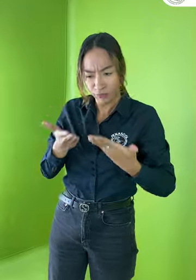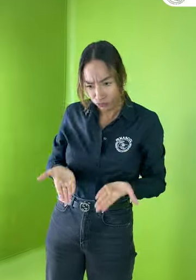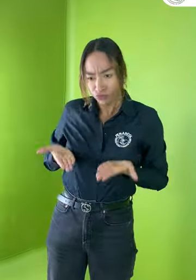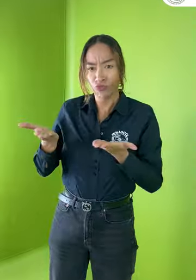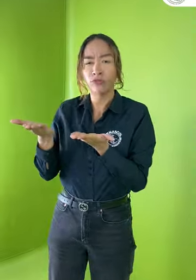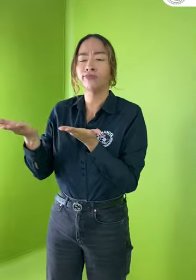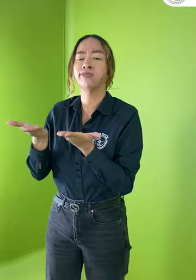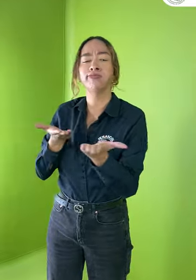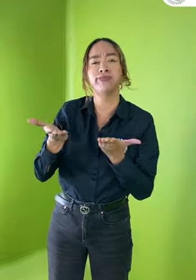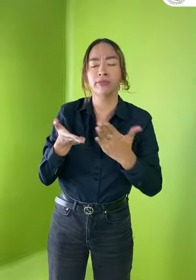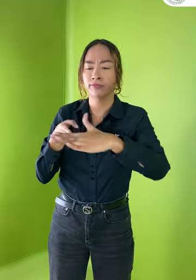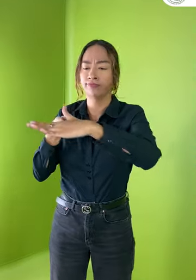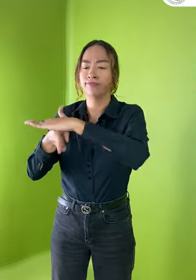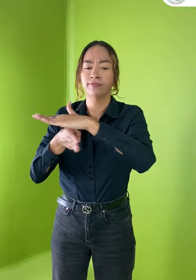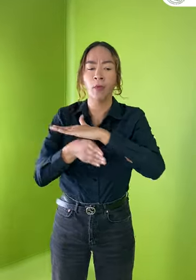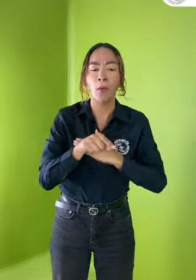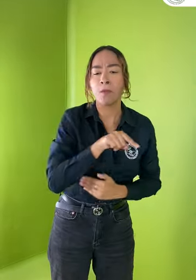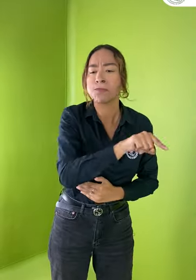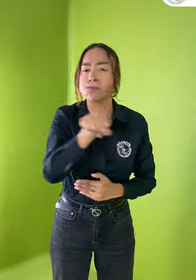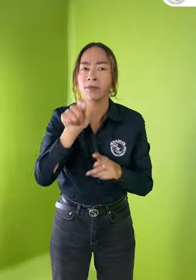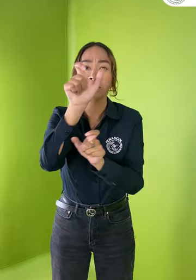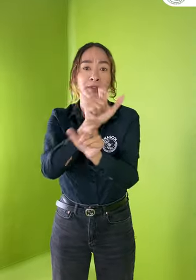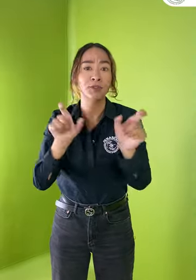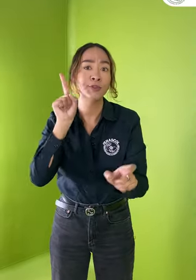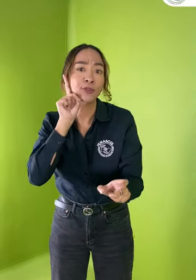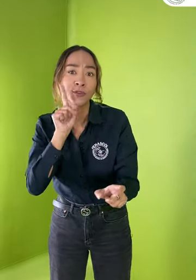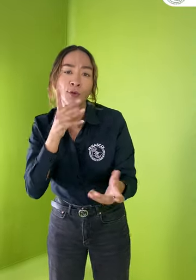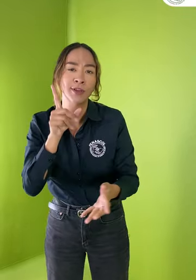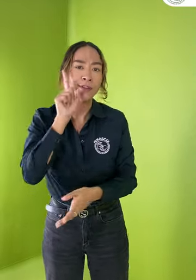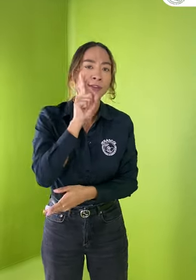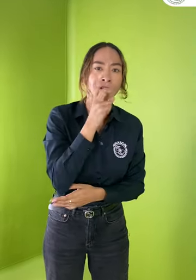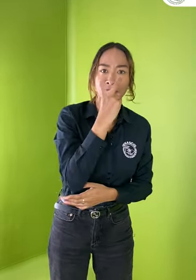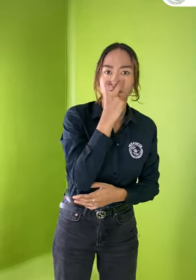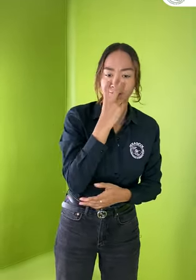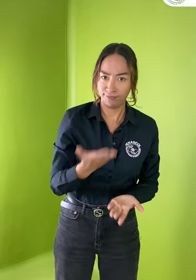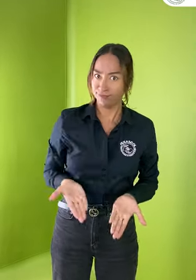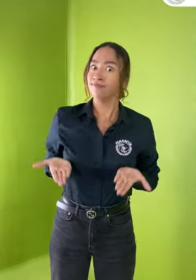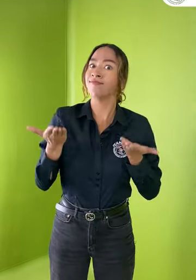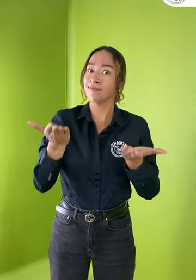de dar sus servicios, esos espacios sean accesibles para las personas sordas y sordociegas.